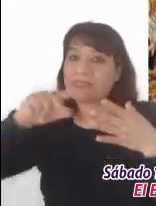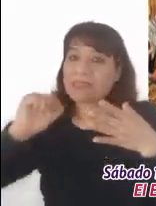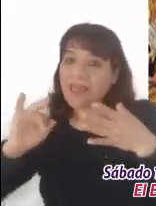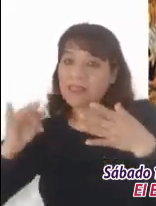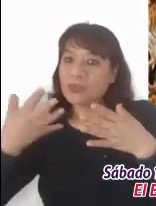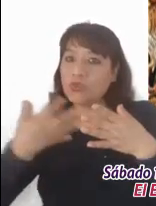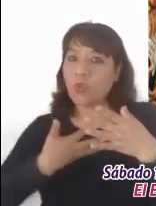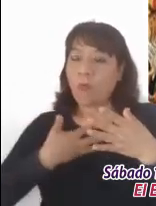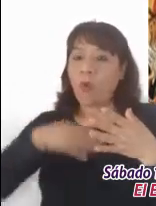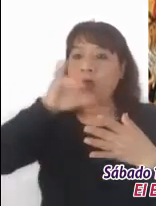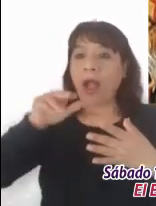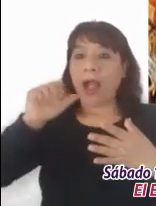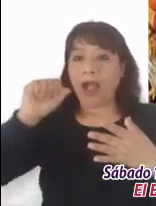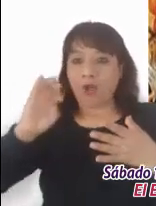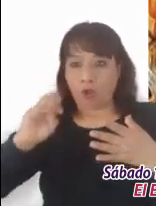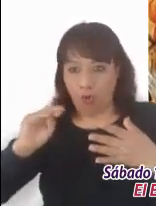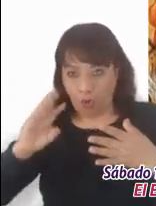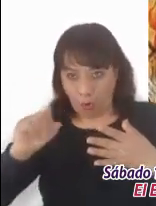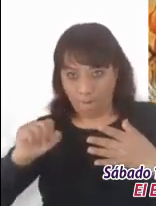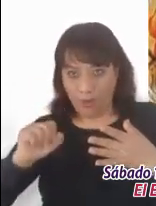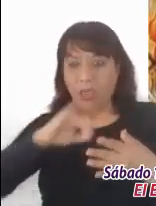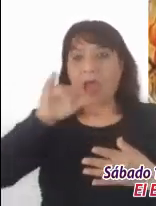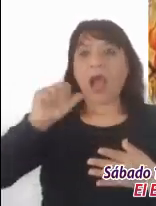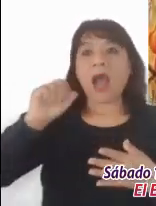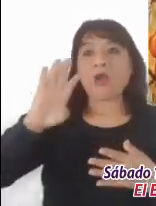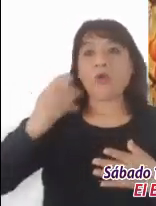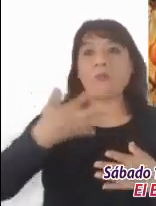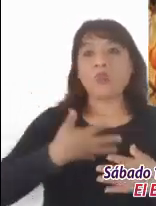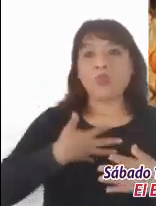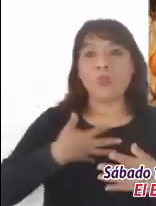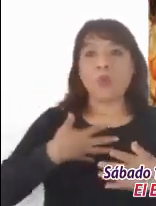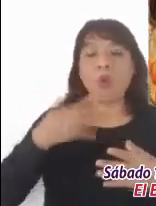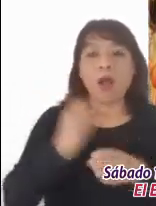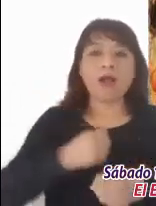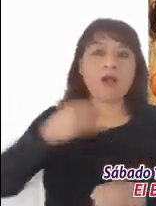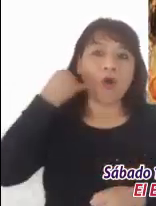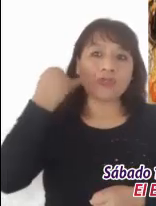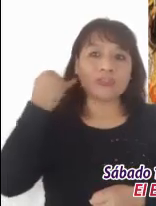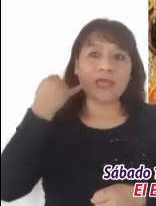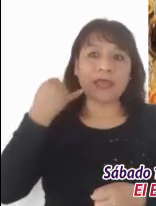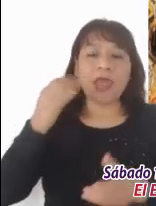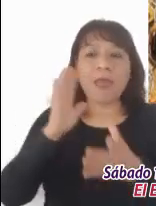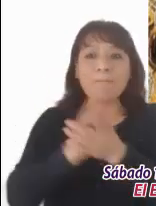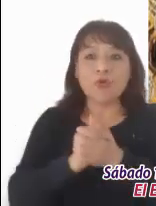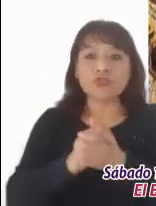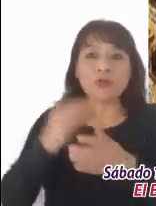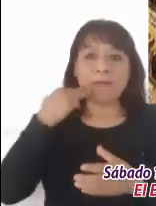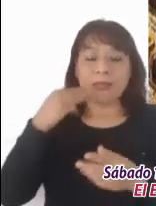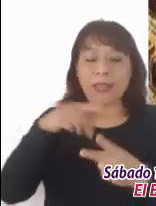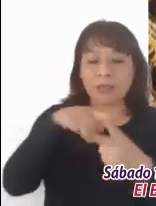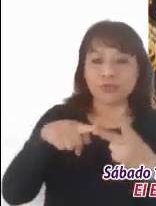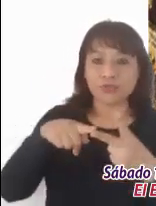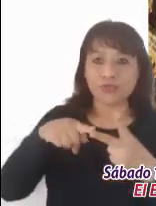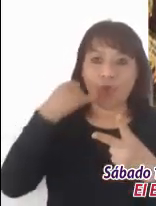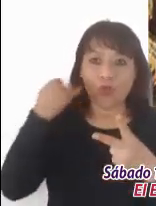Matán a Jacob. Y Jacob engendró a José, el esposo de María, de la cual nació Jesús, llamado Cristo.